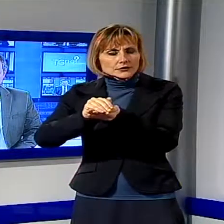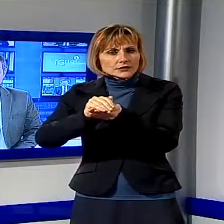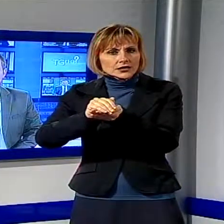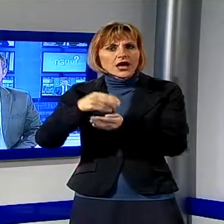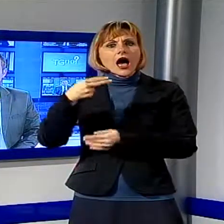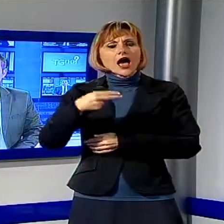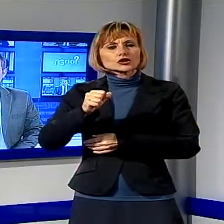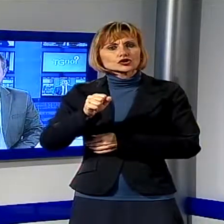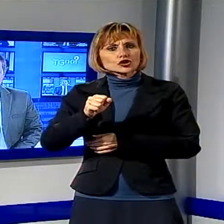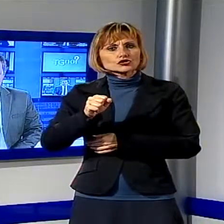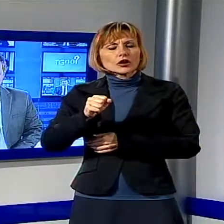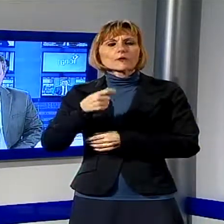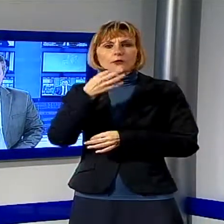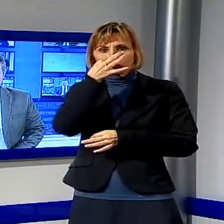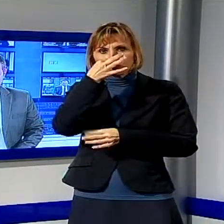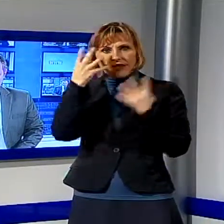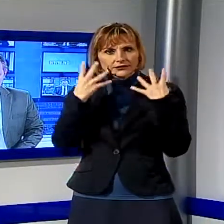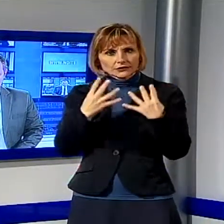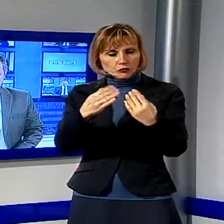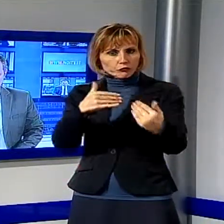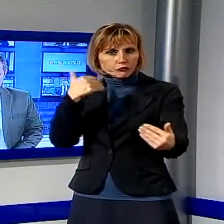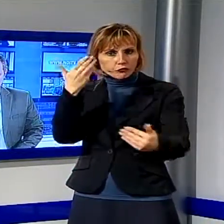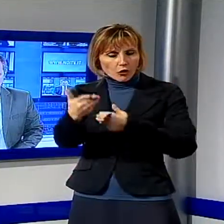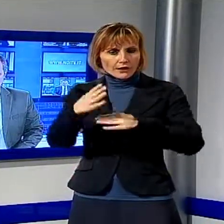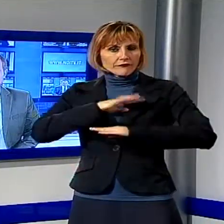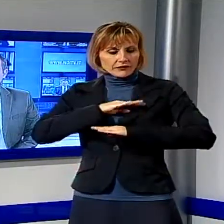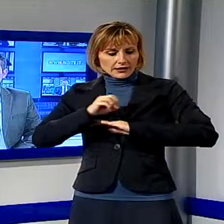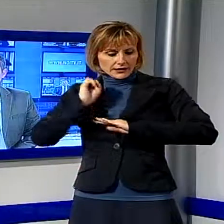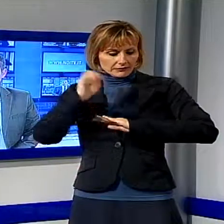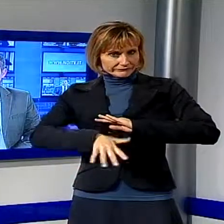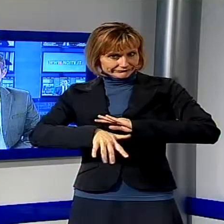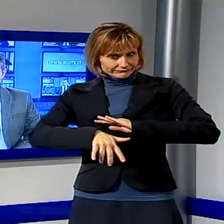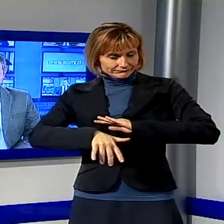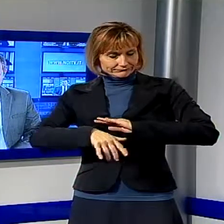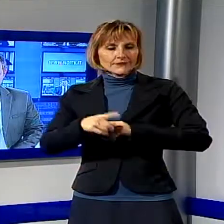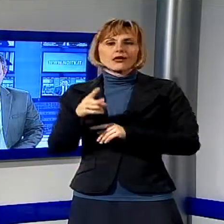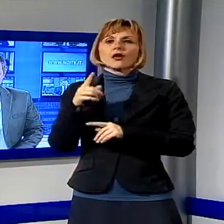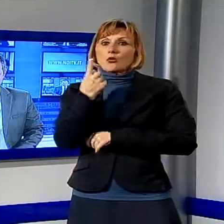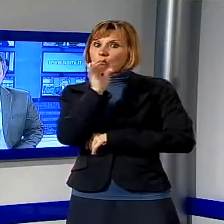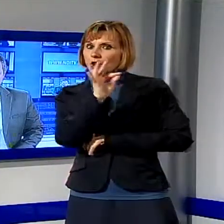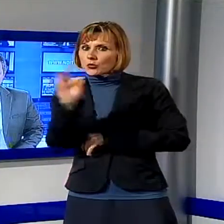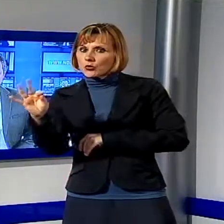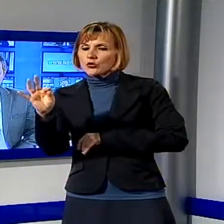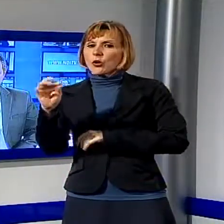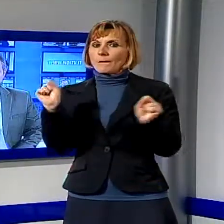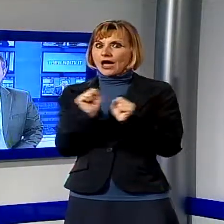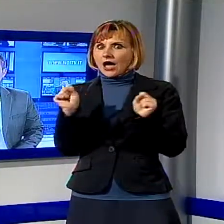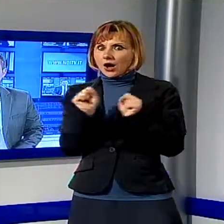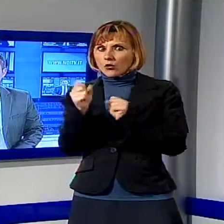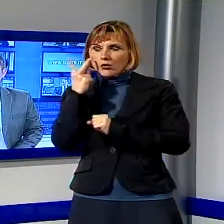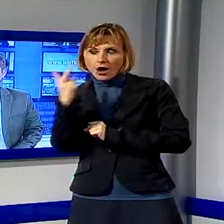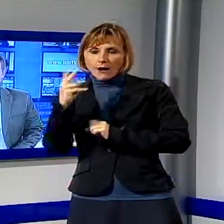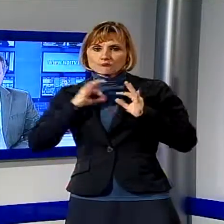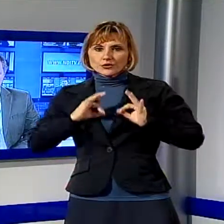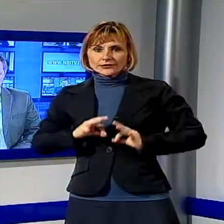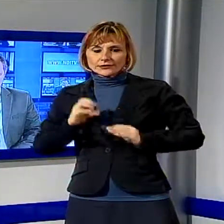sotto la finestra di un'altra aula. In entrambi i casi erano state evidentemente gettate via dagli studenti che si erano accorti